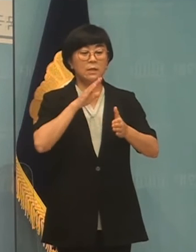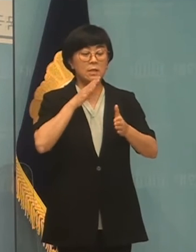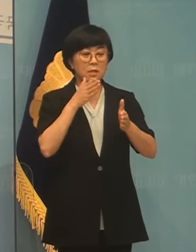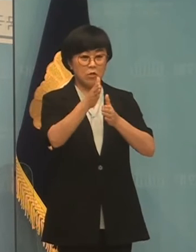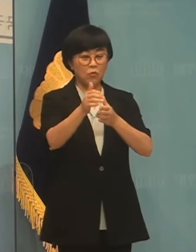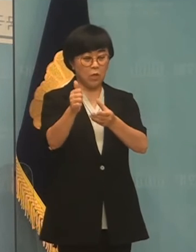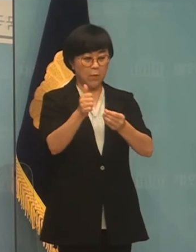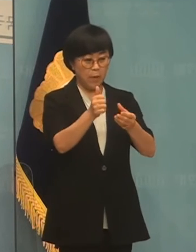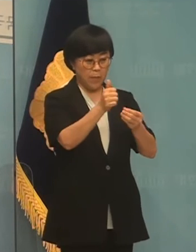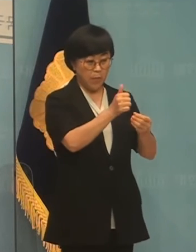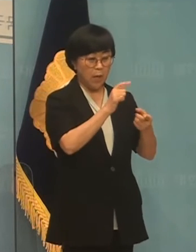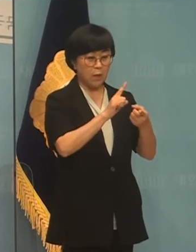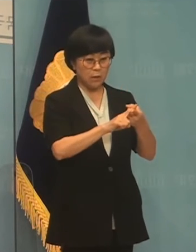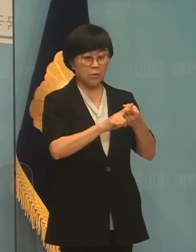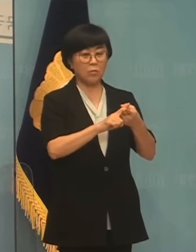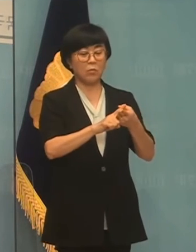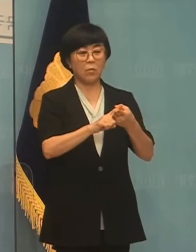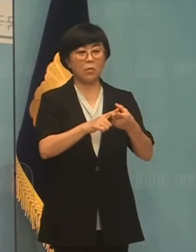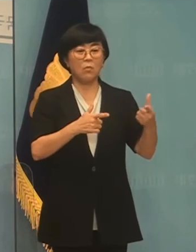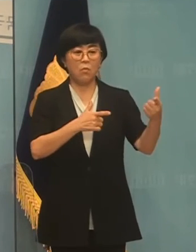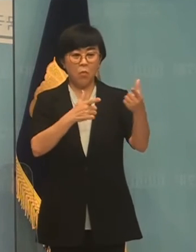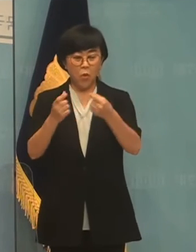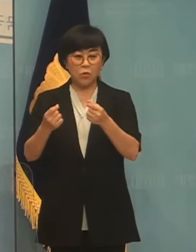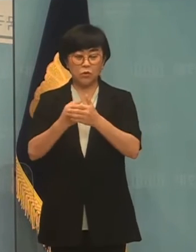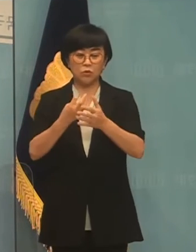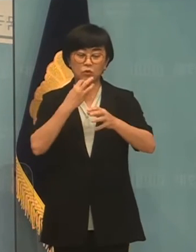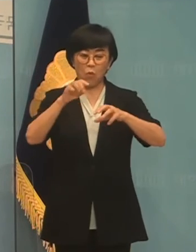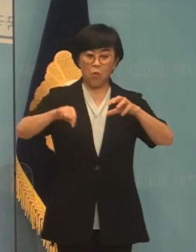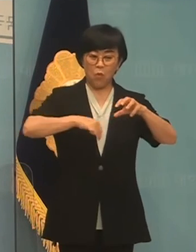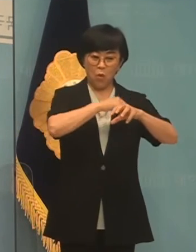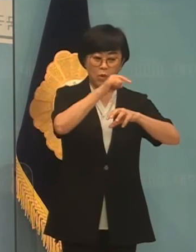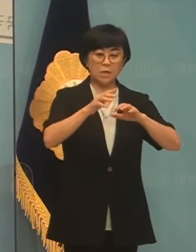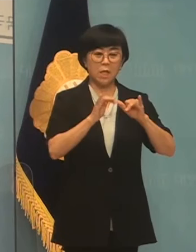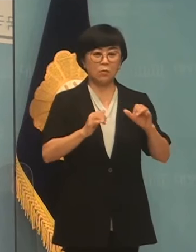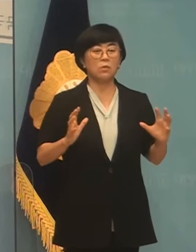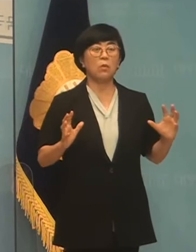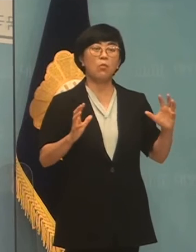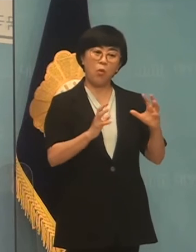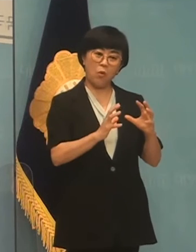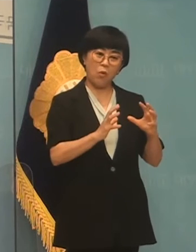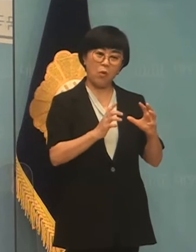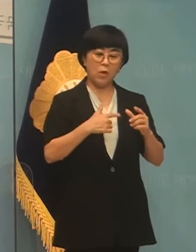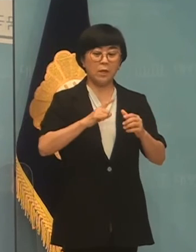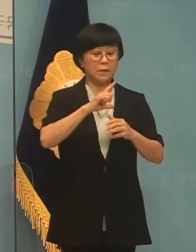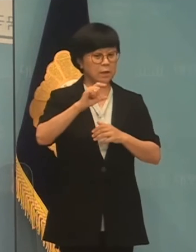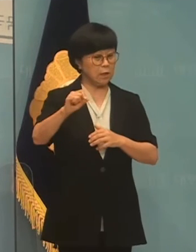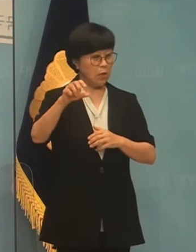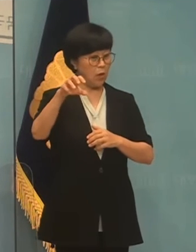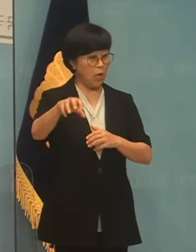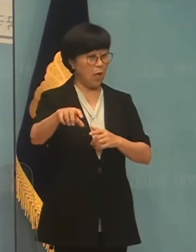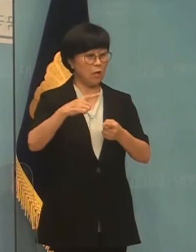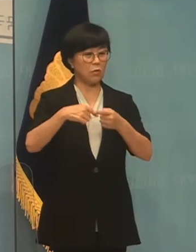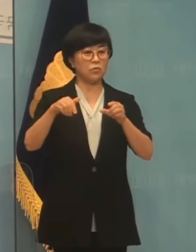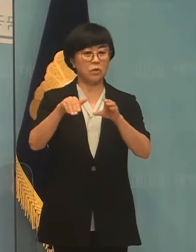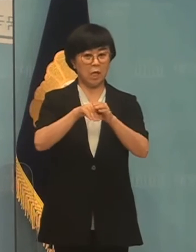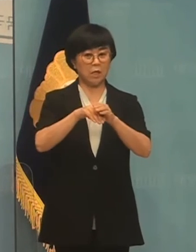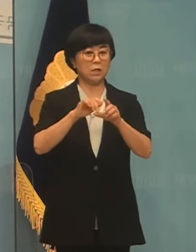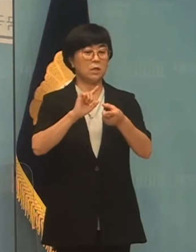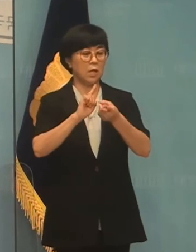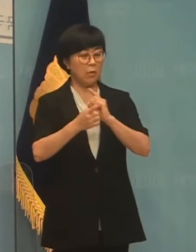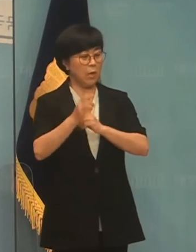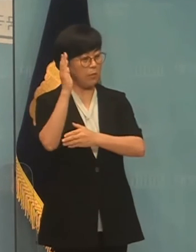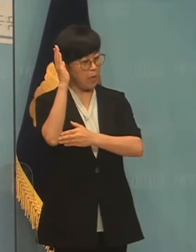전문가위원들도 모두 수도권 등산으로 구성되어서 지역을 또 지역 문화를 대비할 사람이